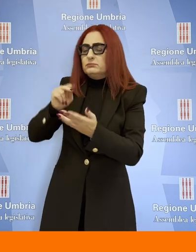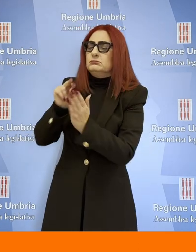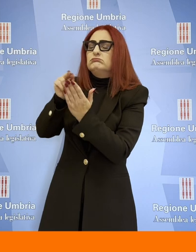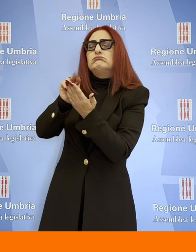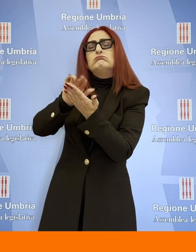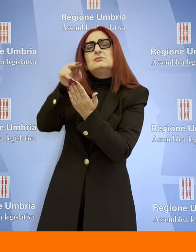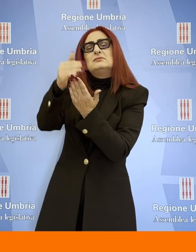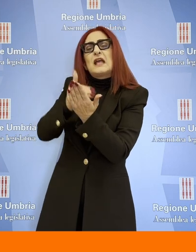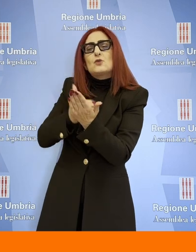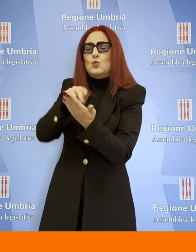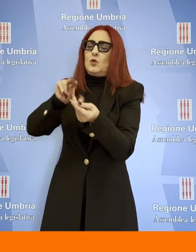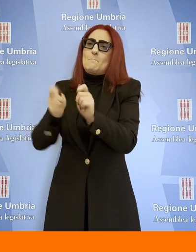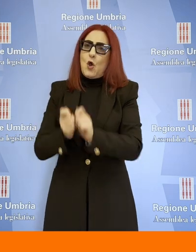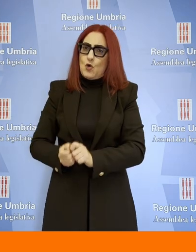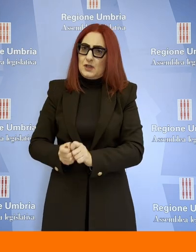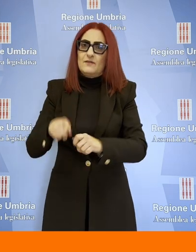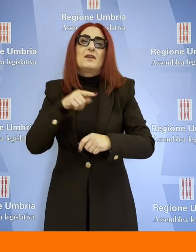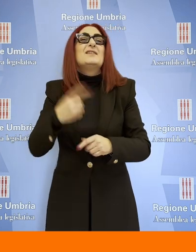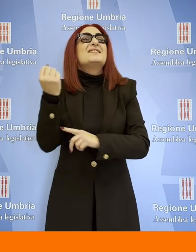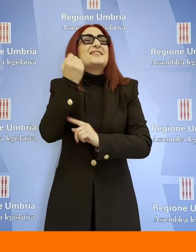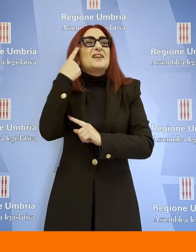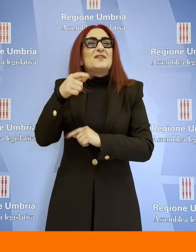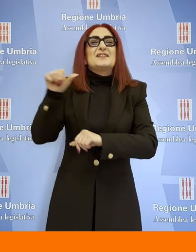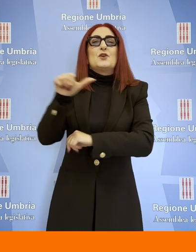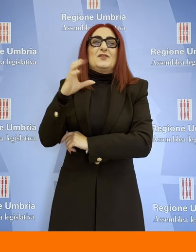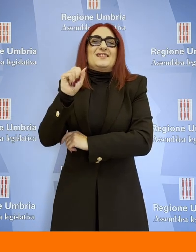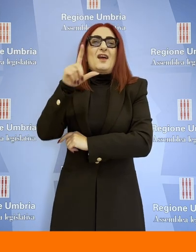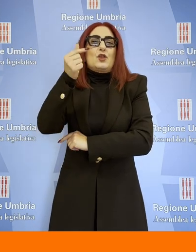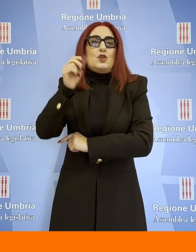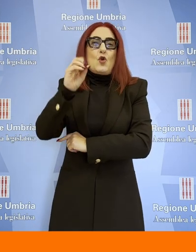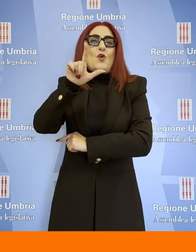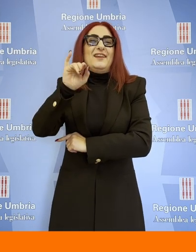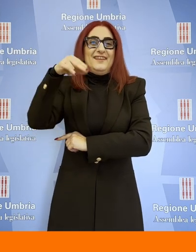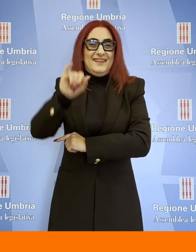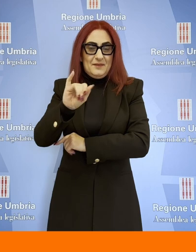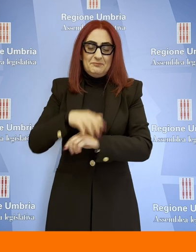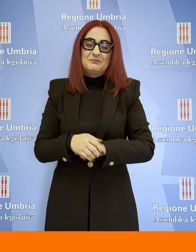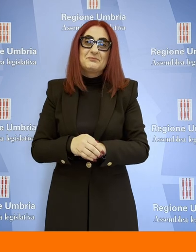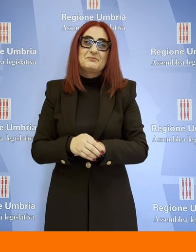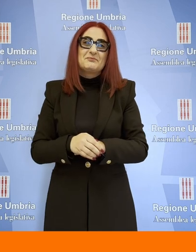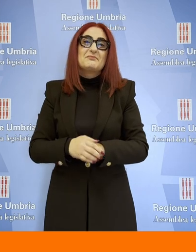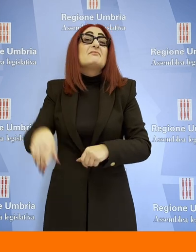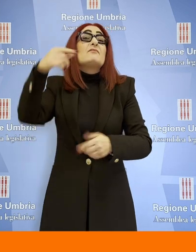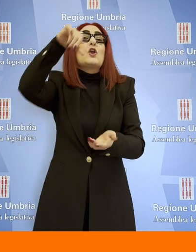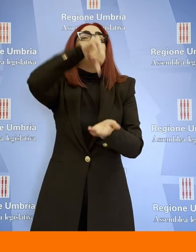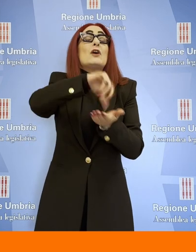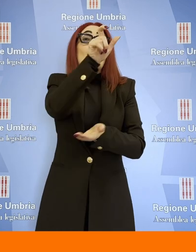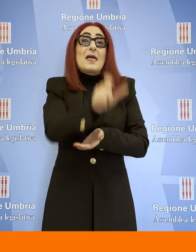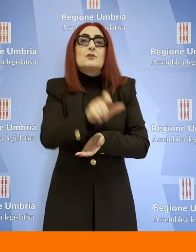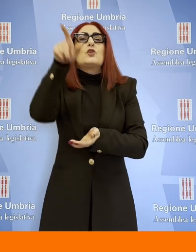servizio di Alberto Scattolini. La centralità della persona e del cittadino rappresenta una